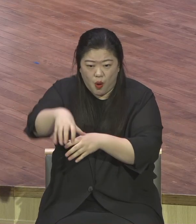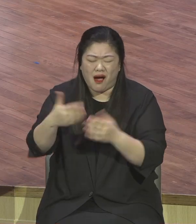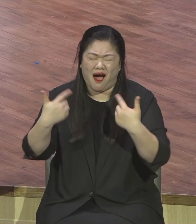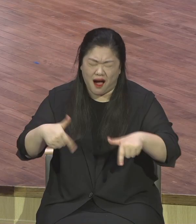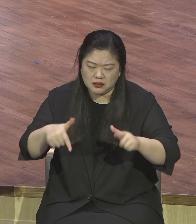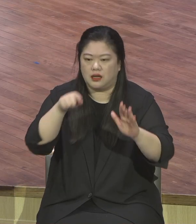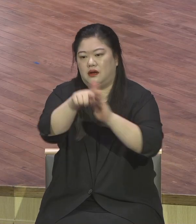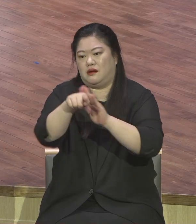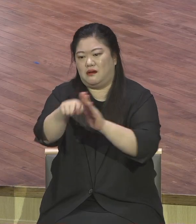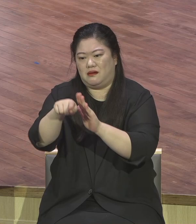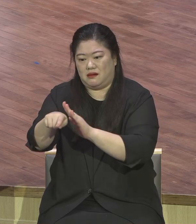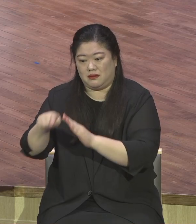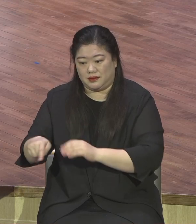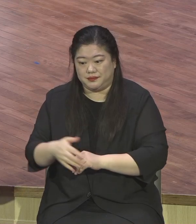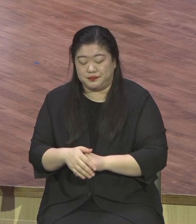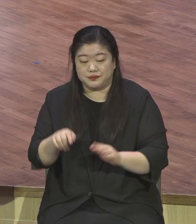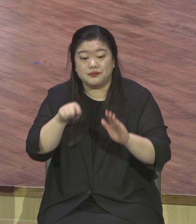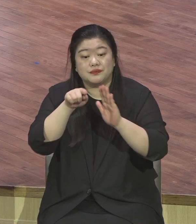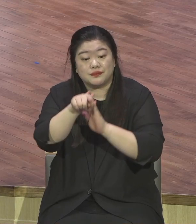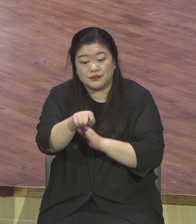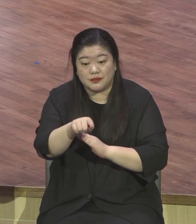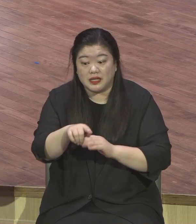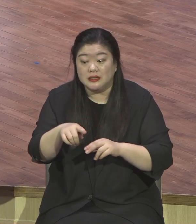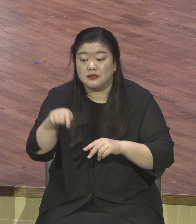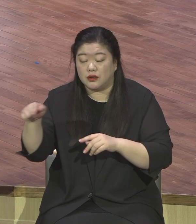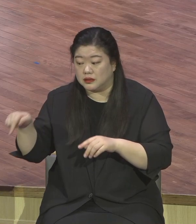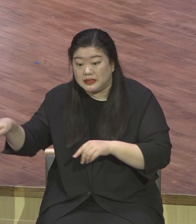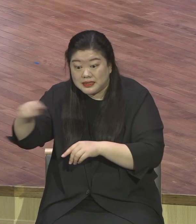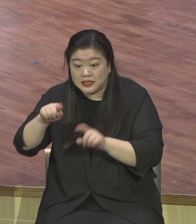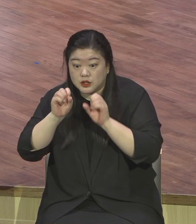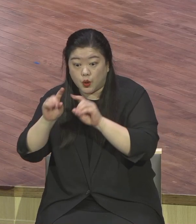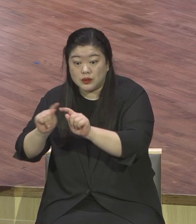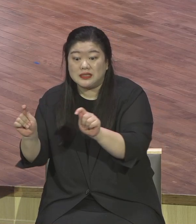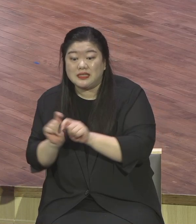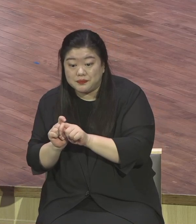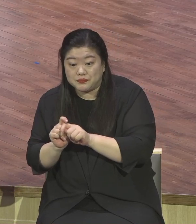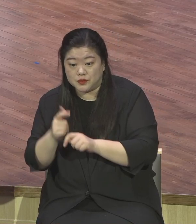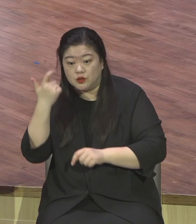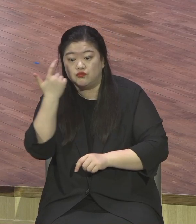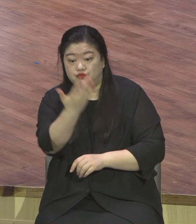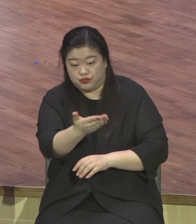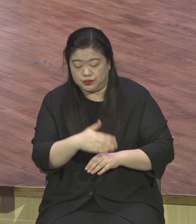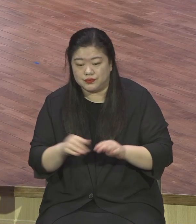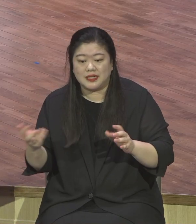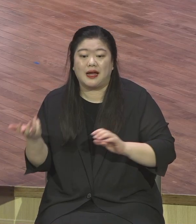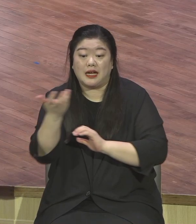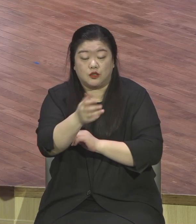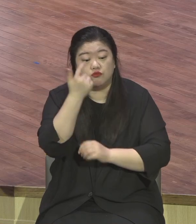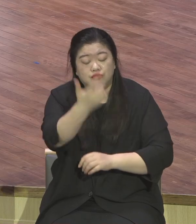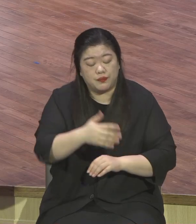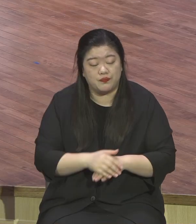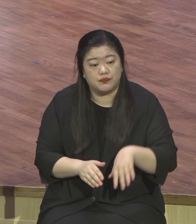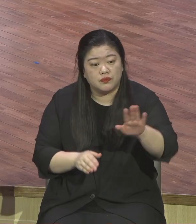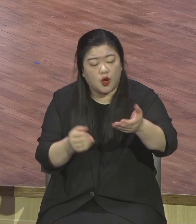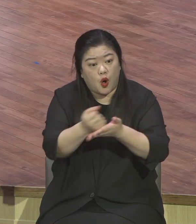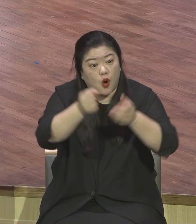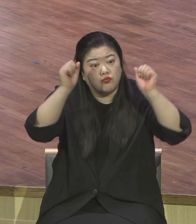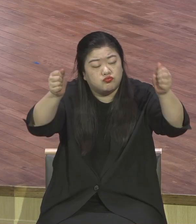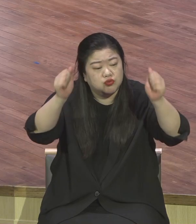무속인들에게요 당신 딸 무속인 되고 만들려 물으면 100%